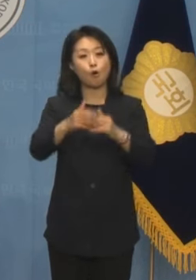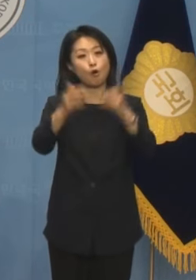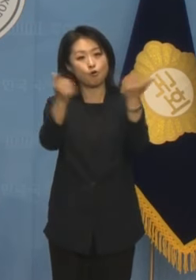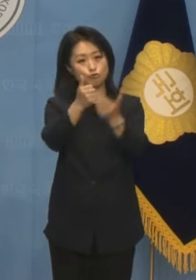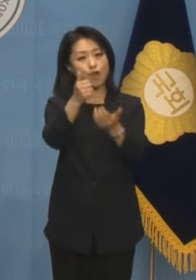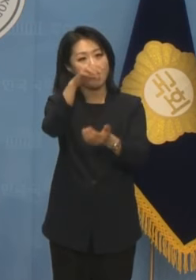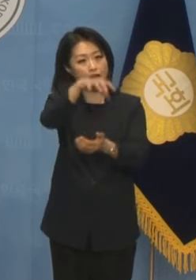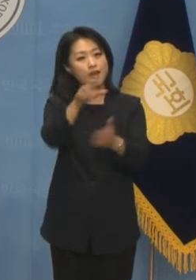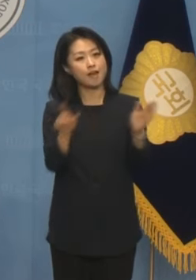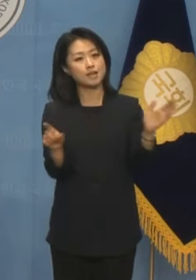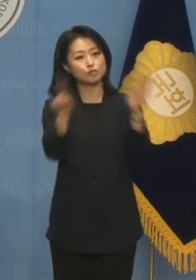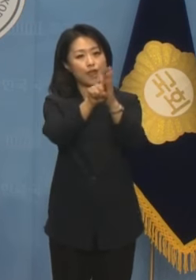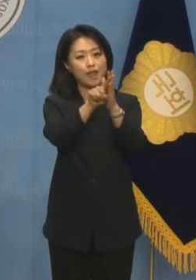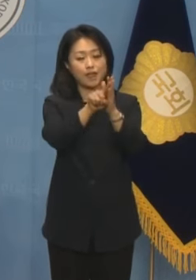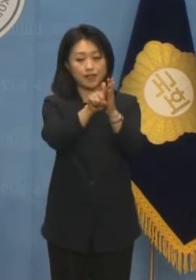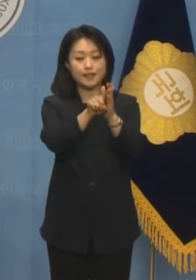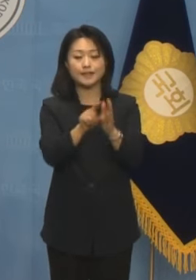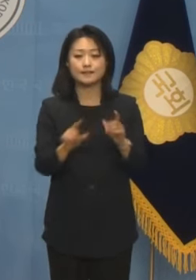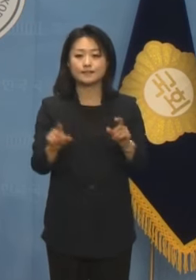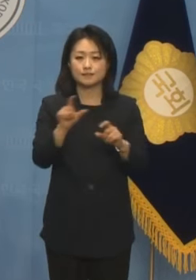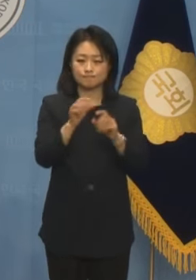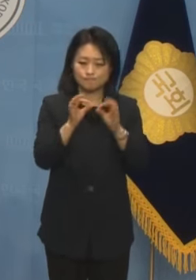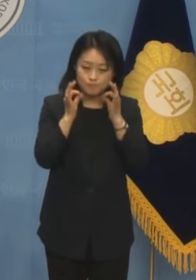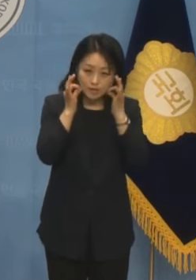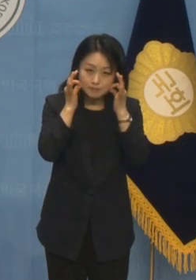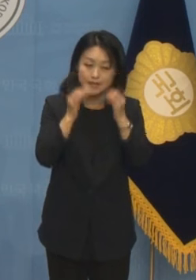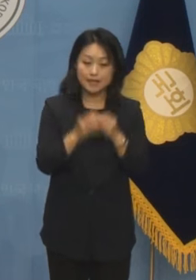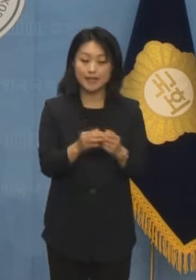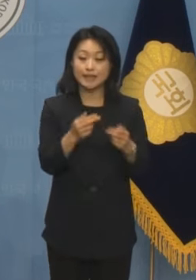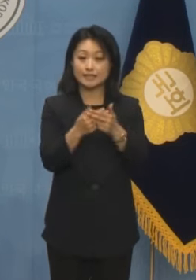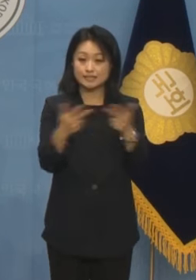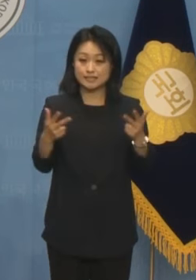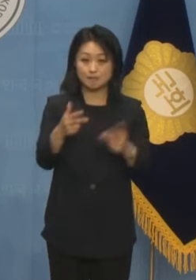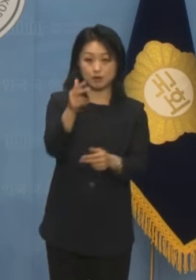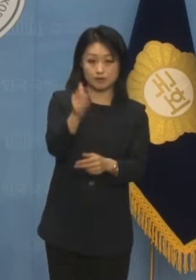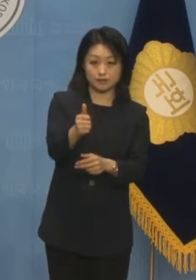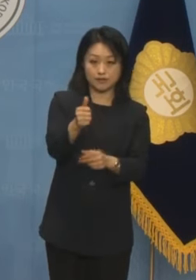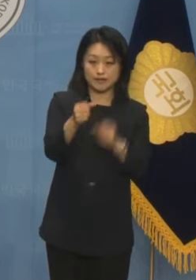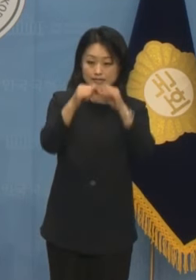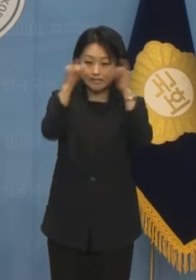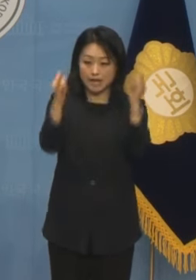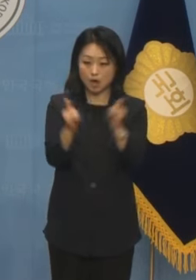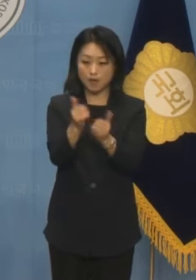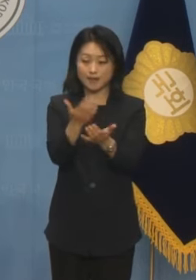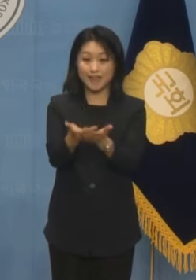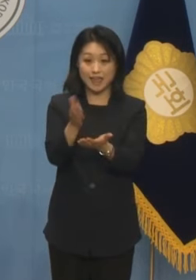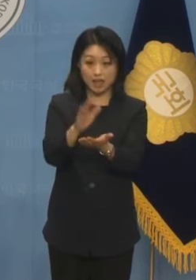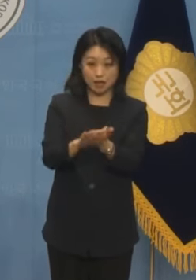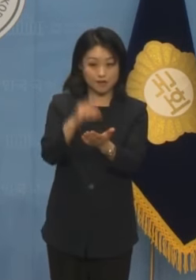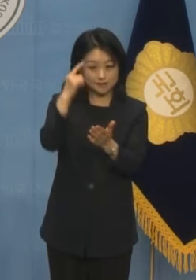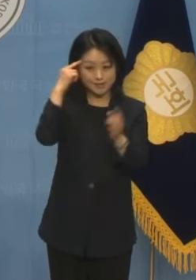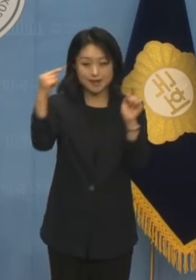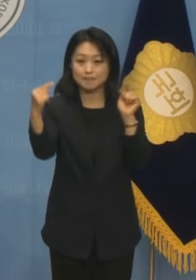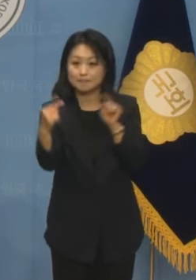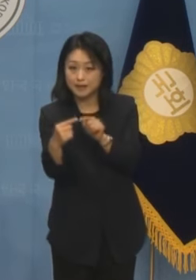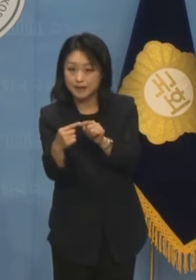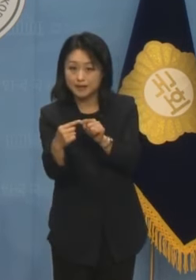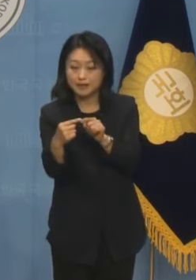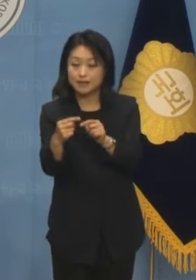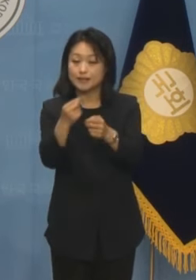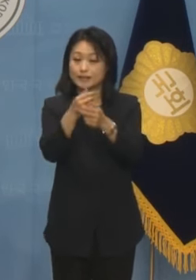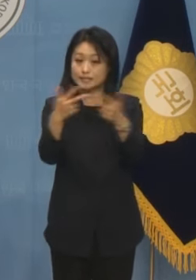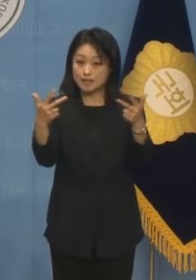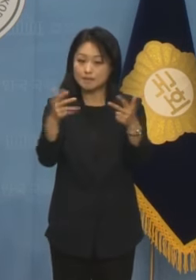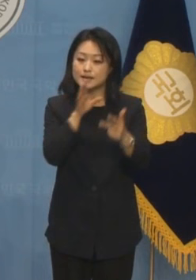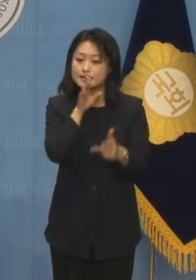높이겠습니다. 저는 이재명 대표의 사회개혁 가치 동반자입니다. 이재명 대표의